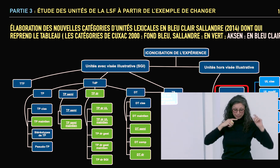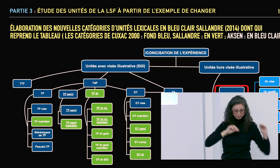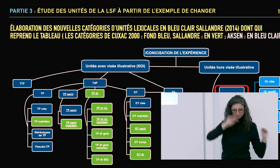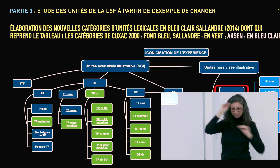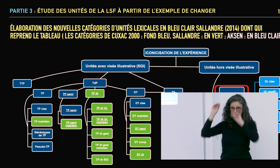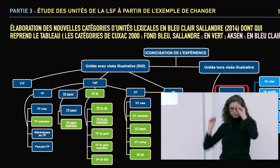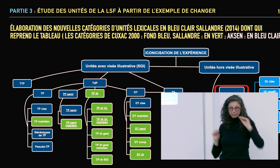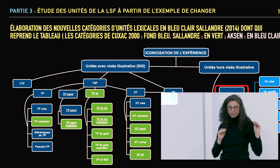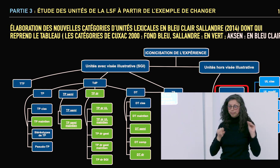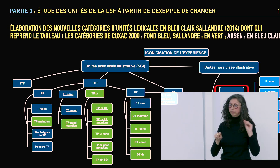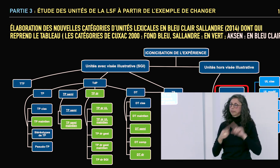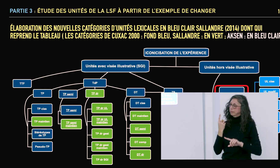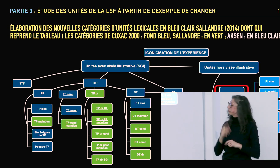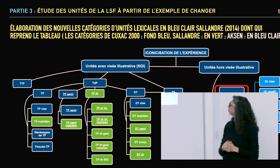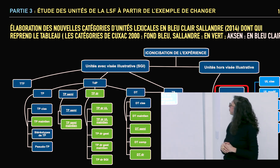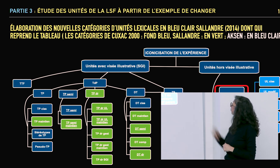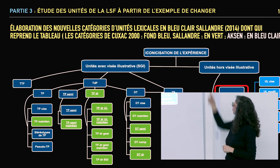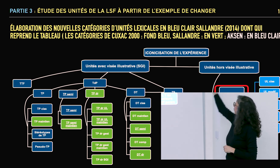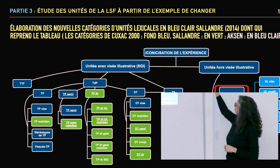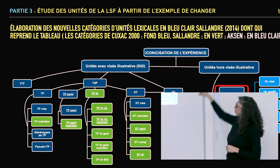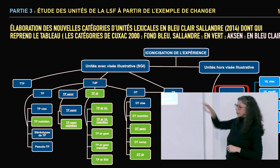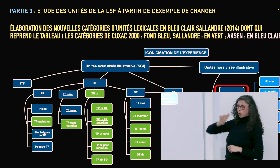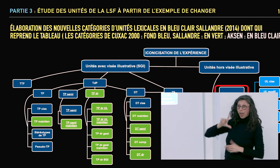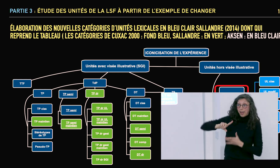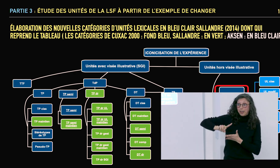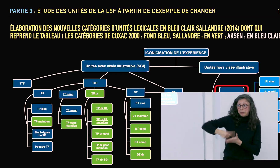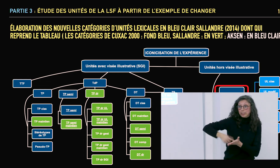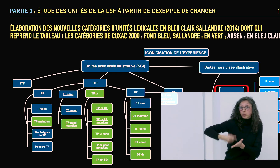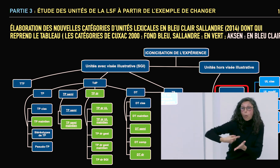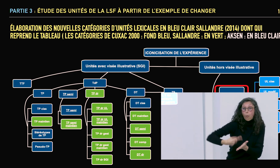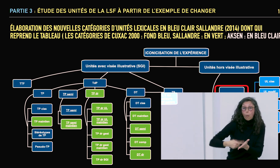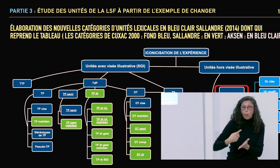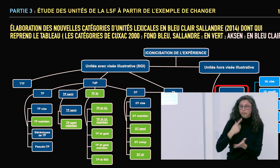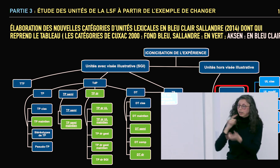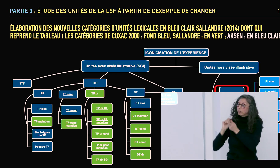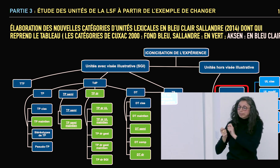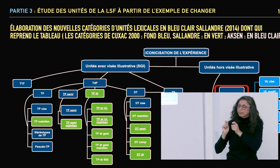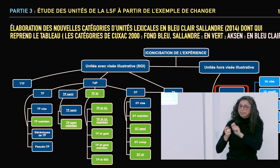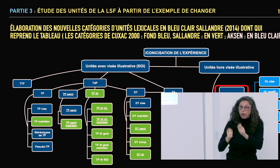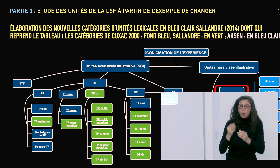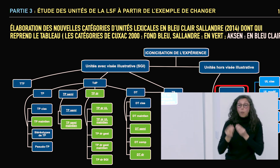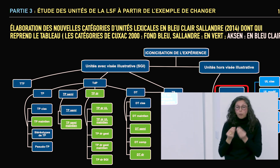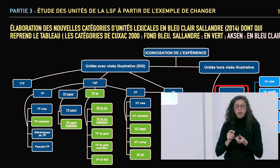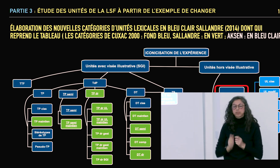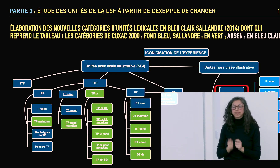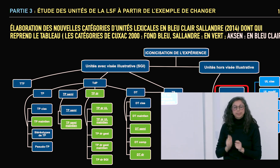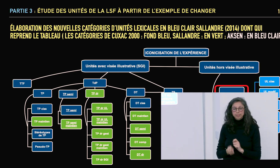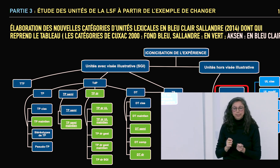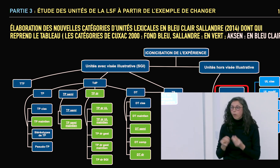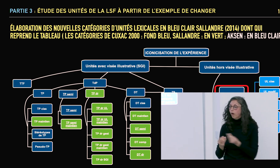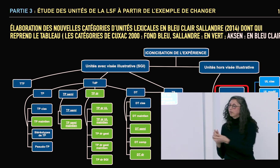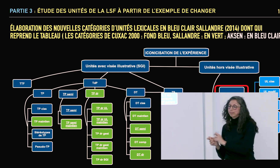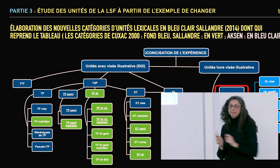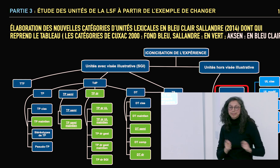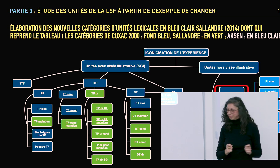ou celle-ci au niveau de la tête. donc à différents endroits de l'espace de signation. Les UL répétées comme celle-ci